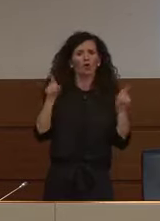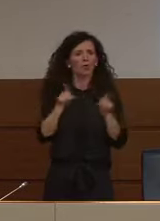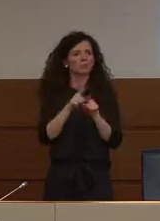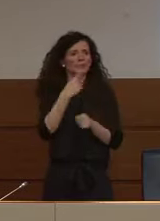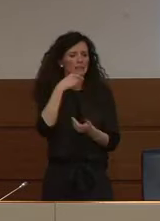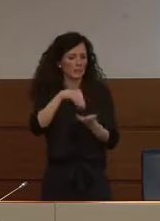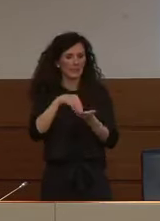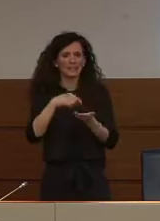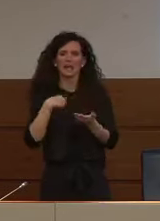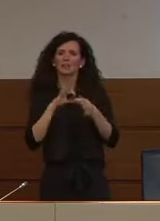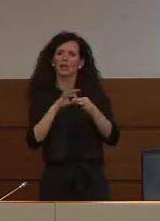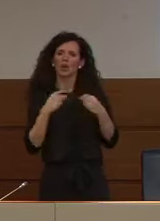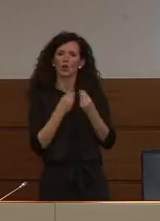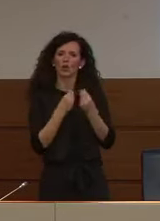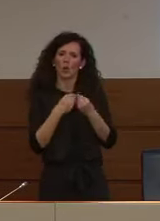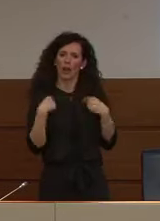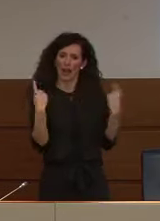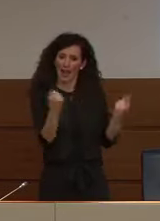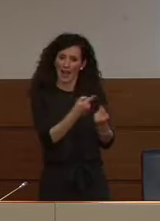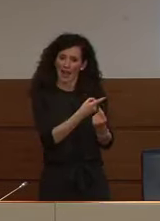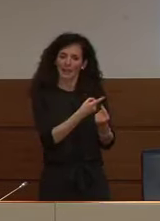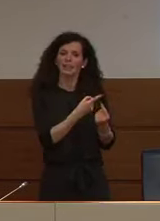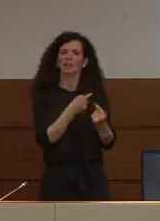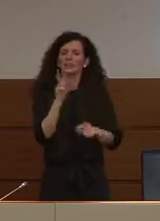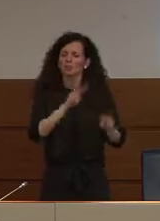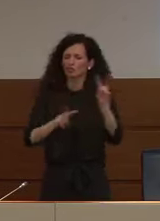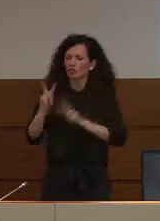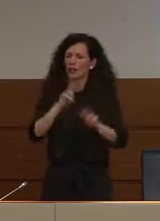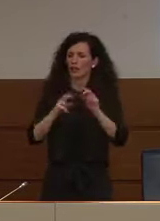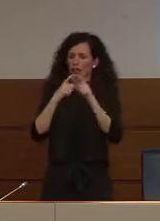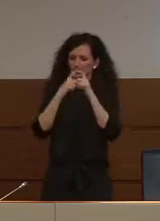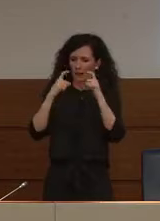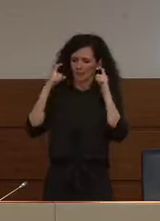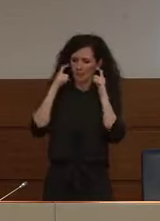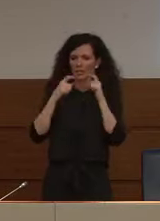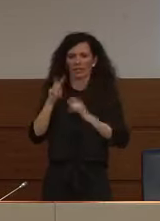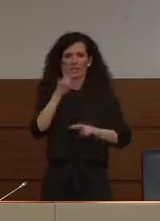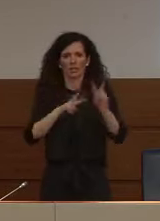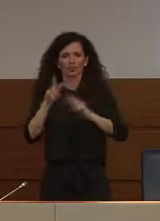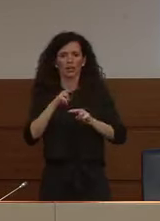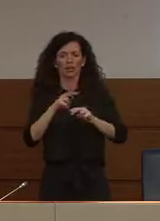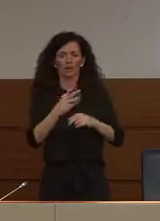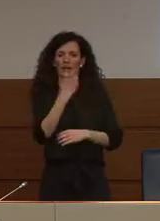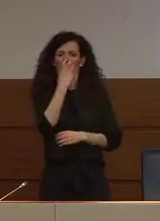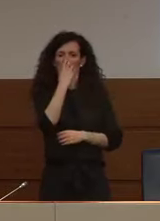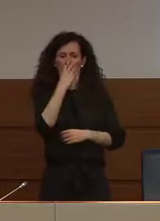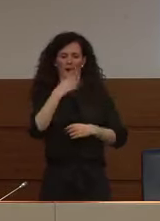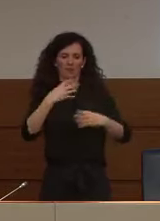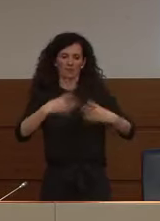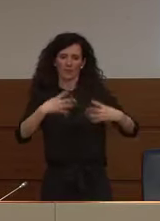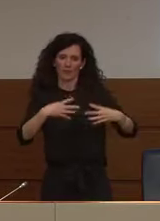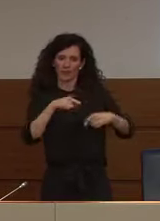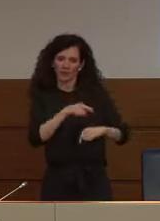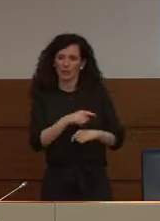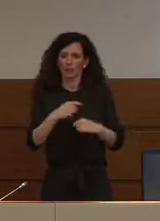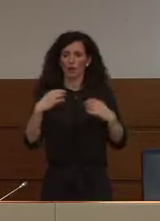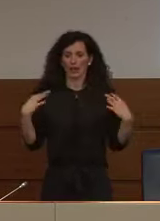per cercare mascherini ventilatori camici guanti